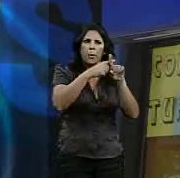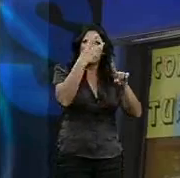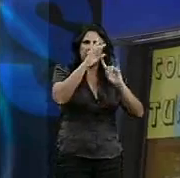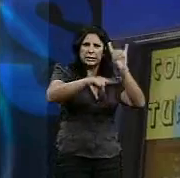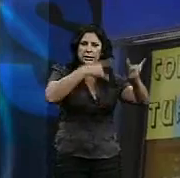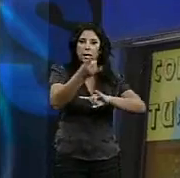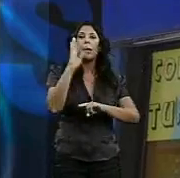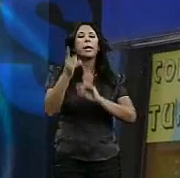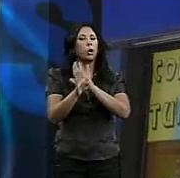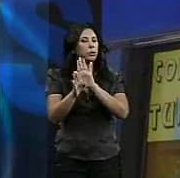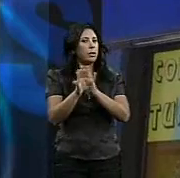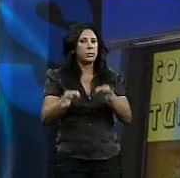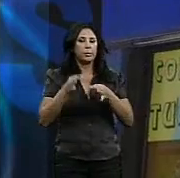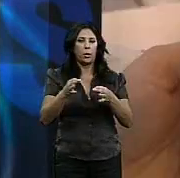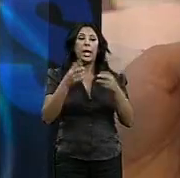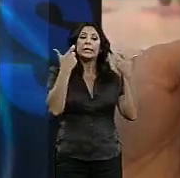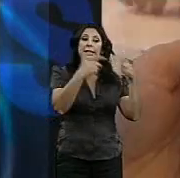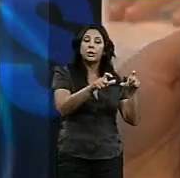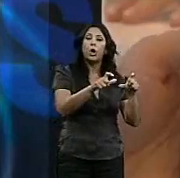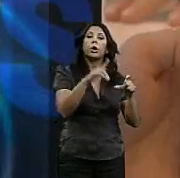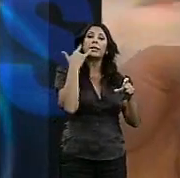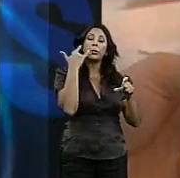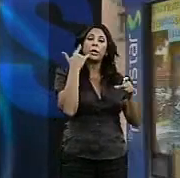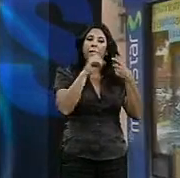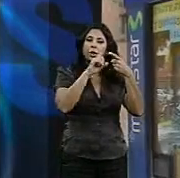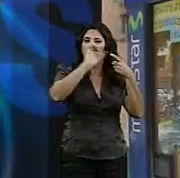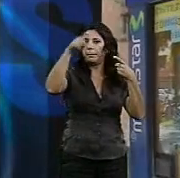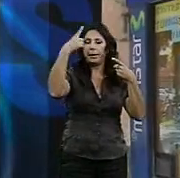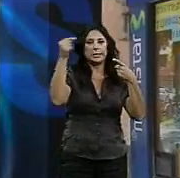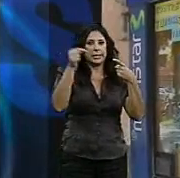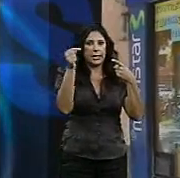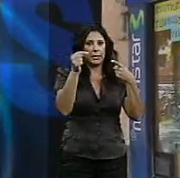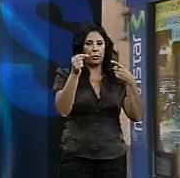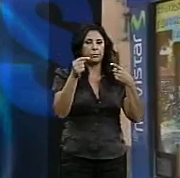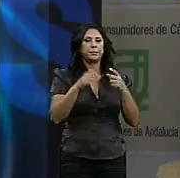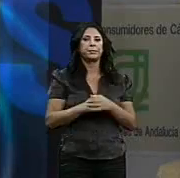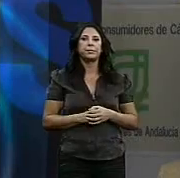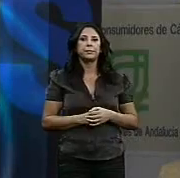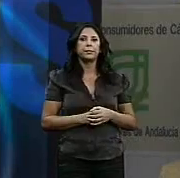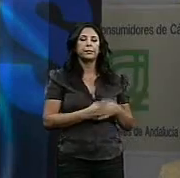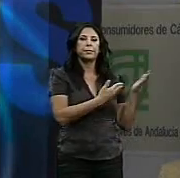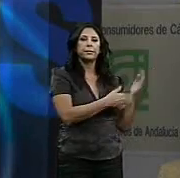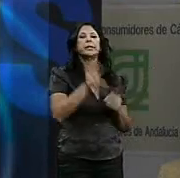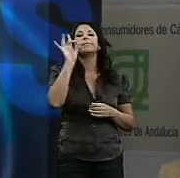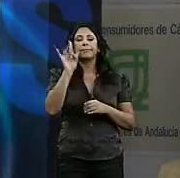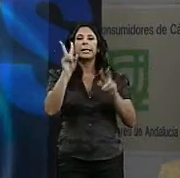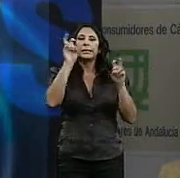El sector de las comunicaciones continúa encabezando este ranking negativo. Sí, junto con el tema de electricidad, podemos decir que son